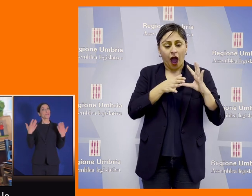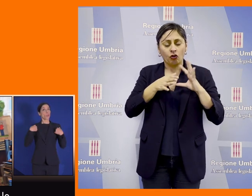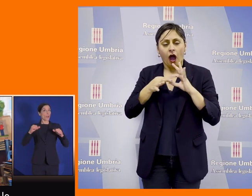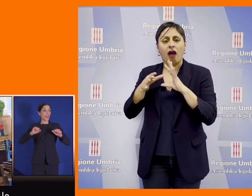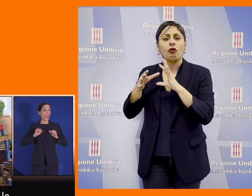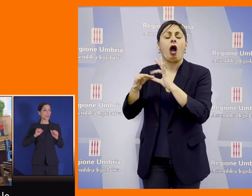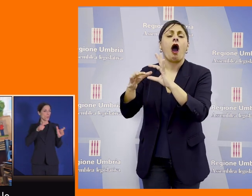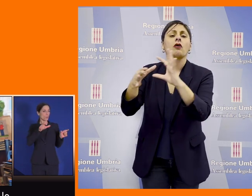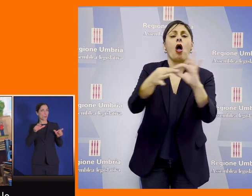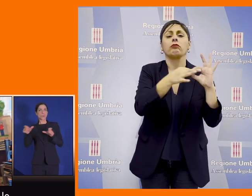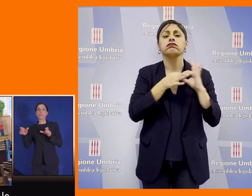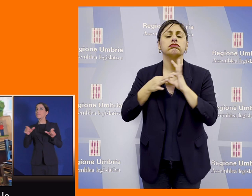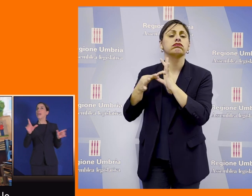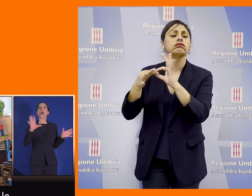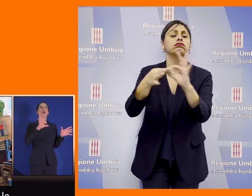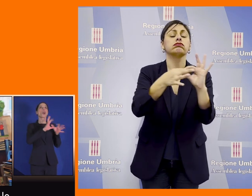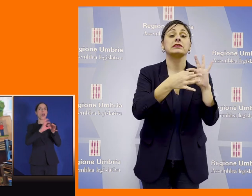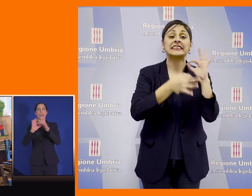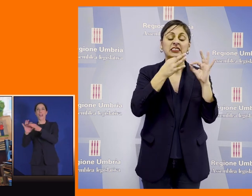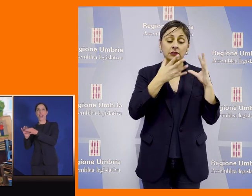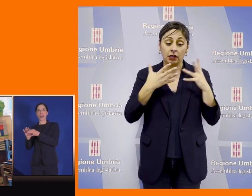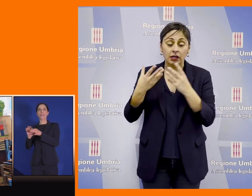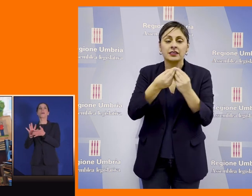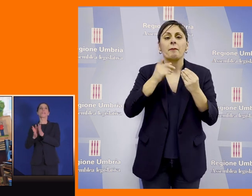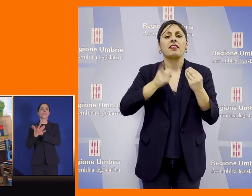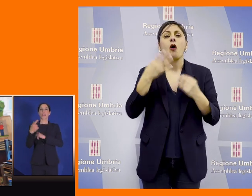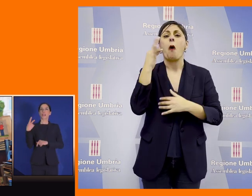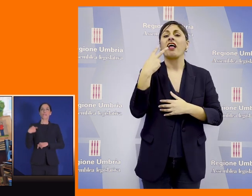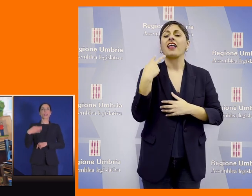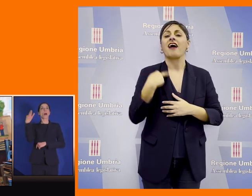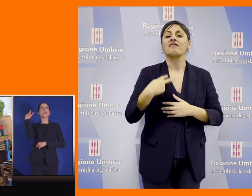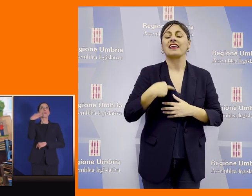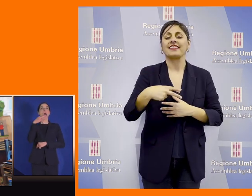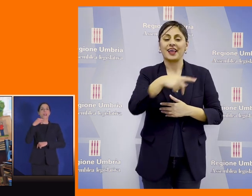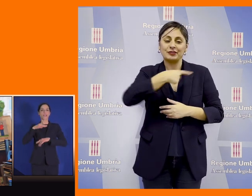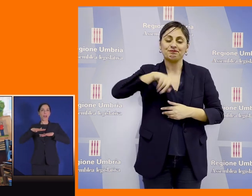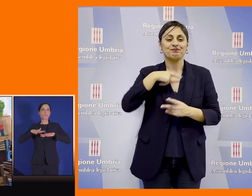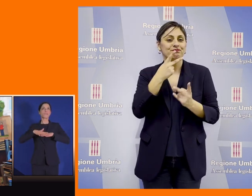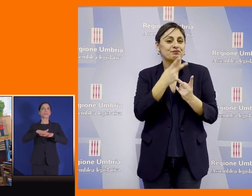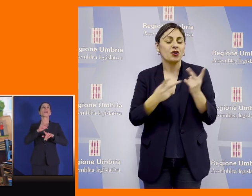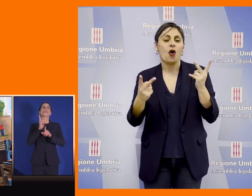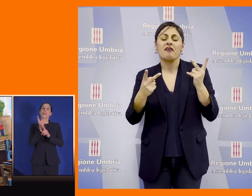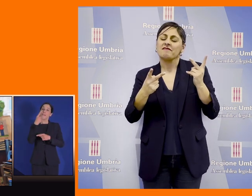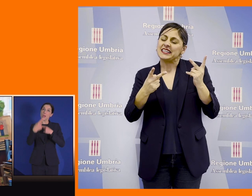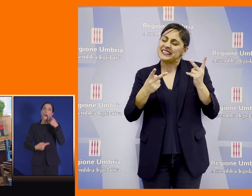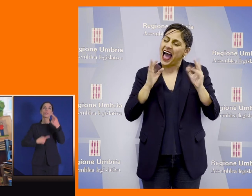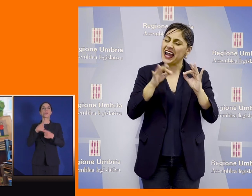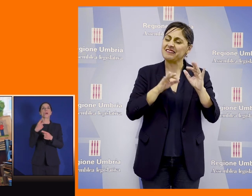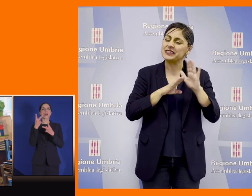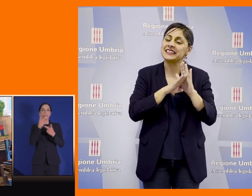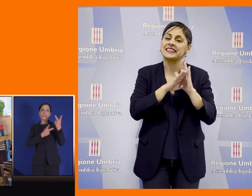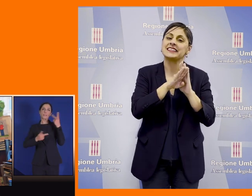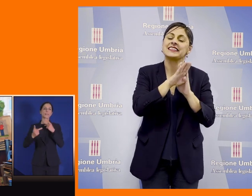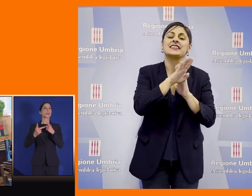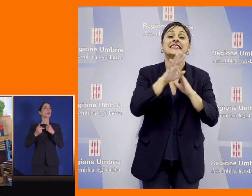e si intrecci in una qualità della vita che dobbiamo continuare a ricercare sempre di più